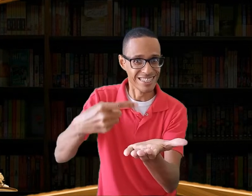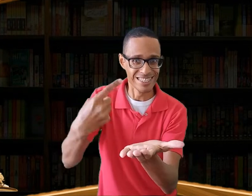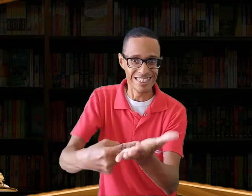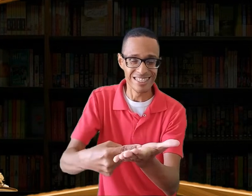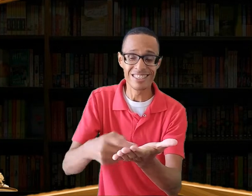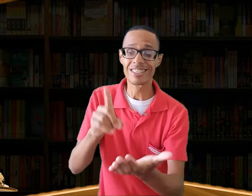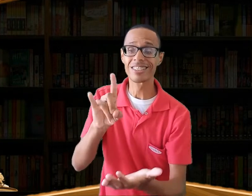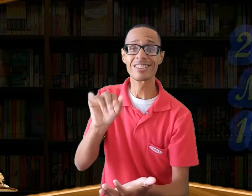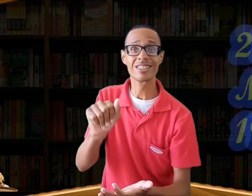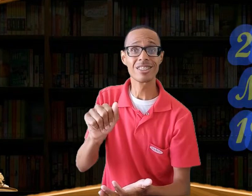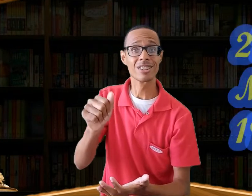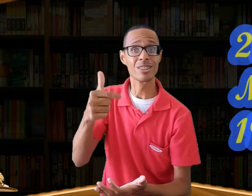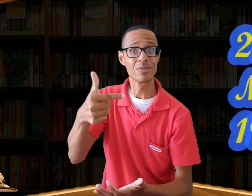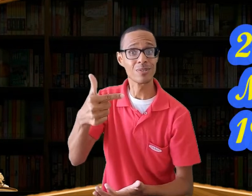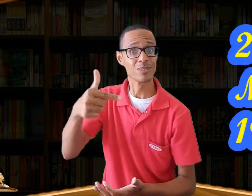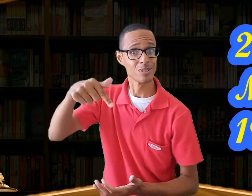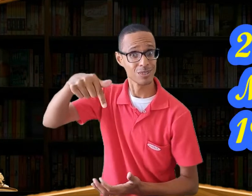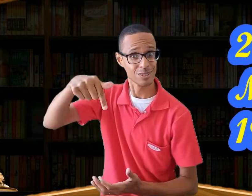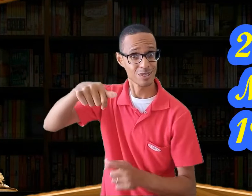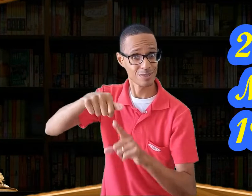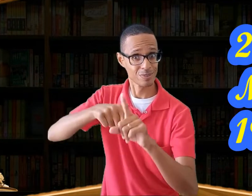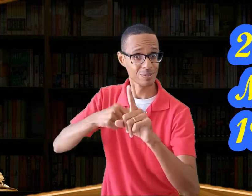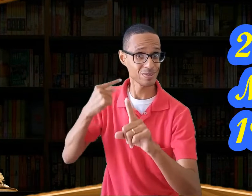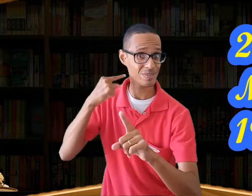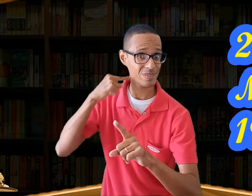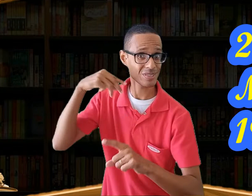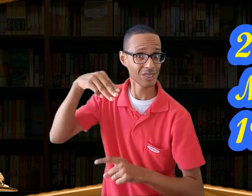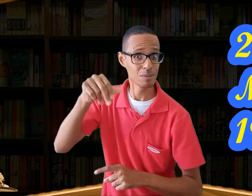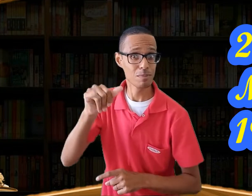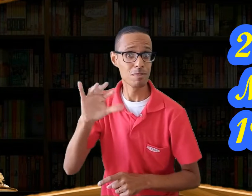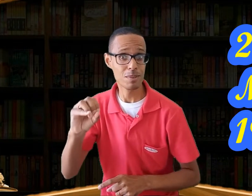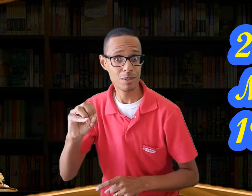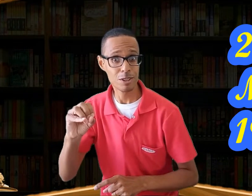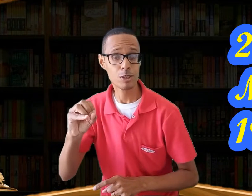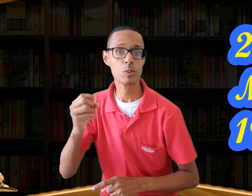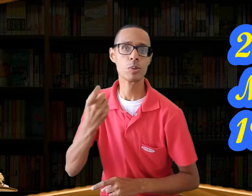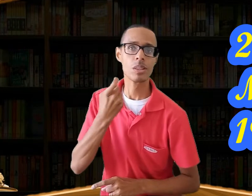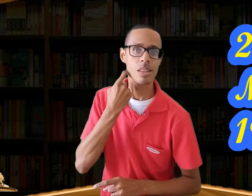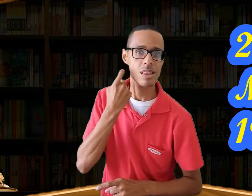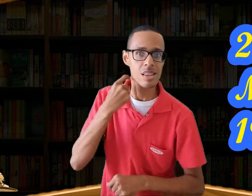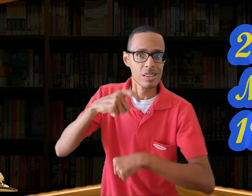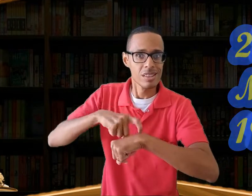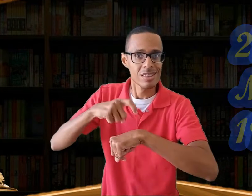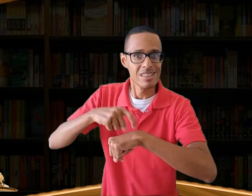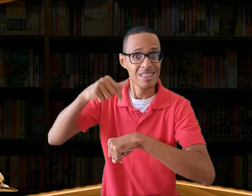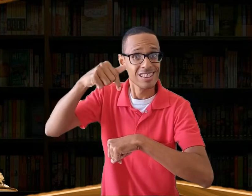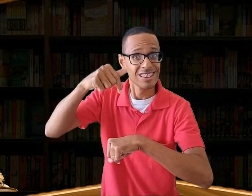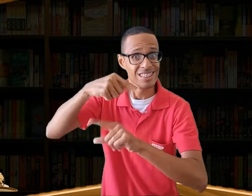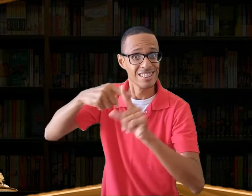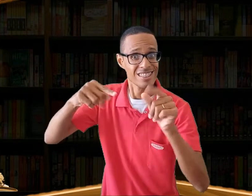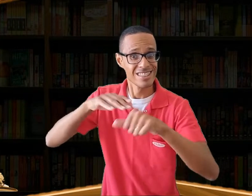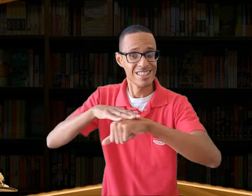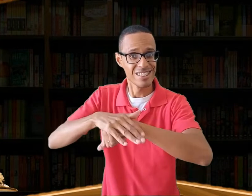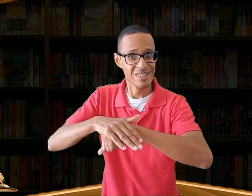dia 27 de maio, sexta-feira, às 19h30. Ah,